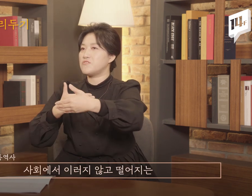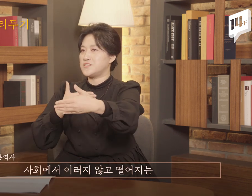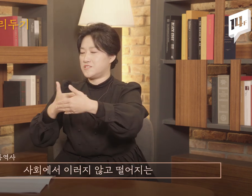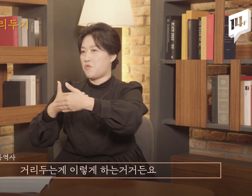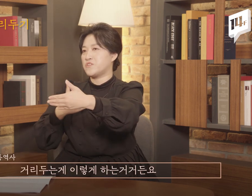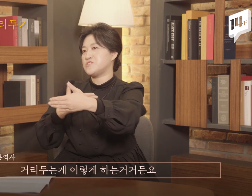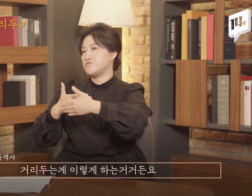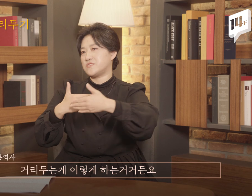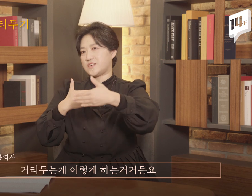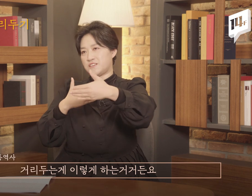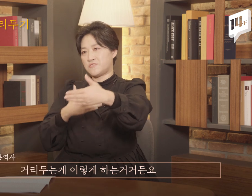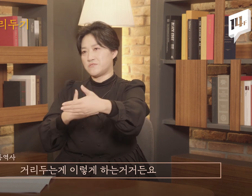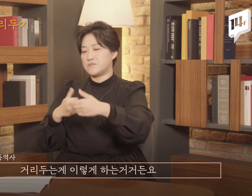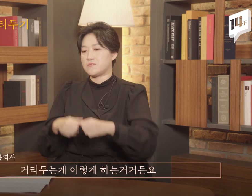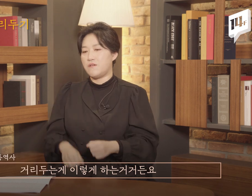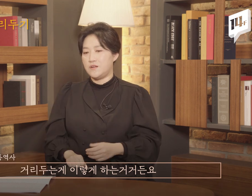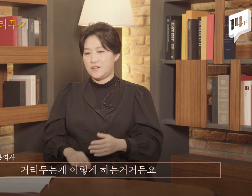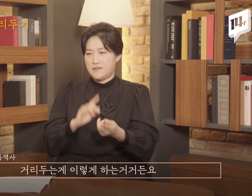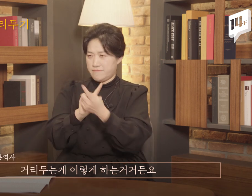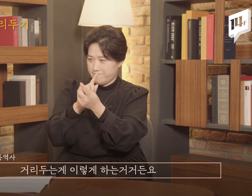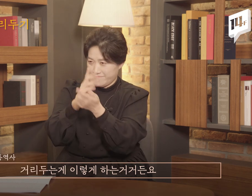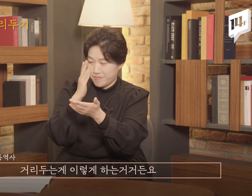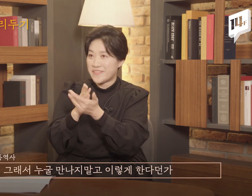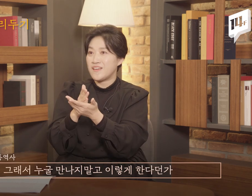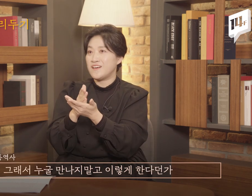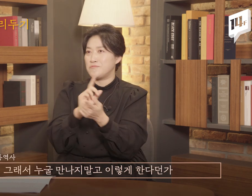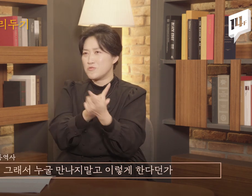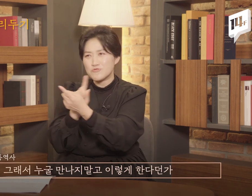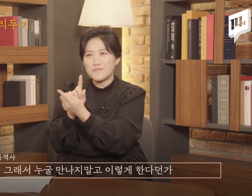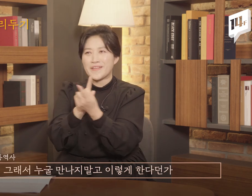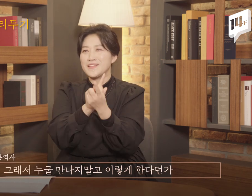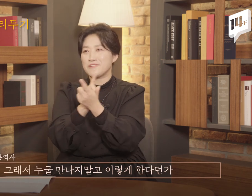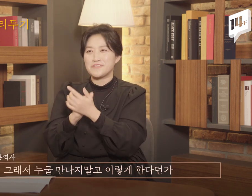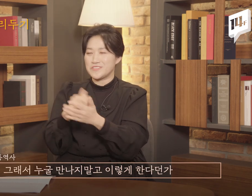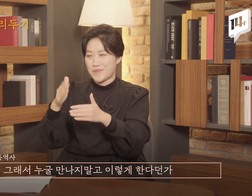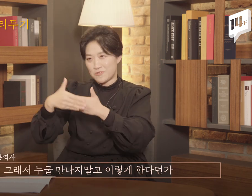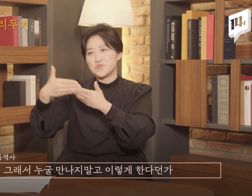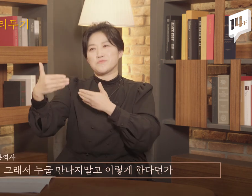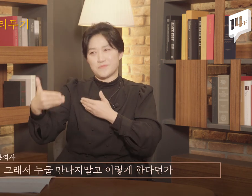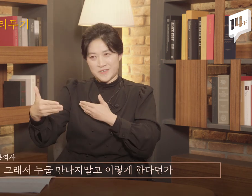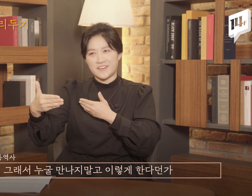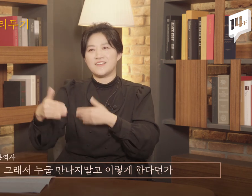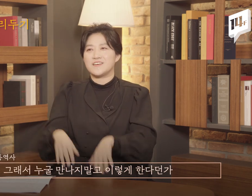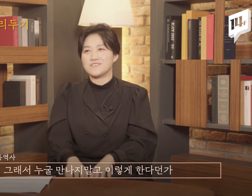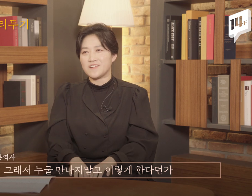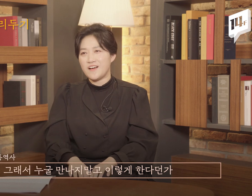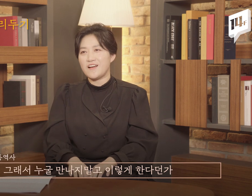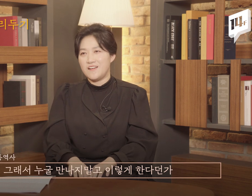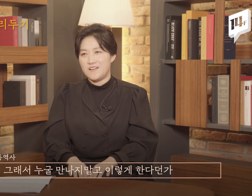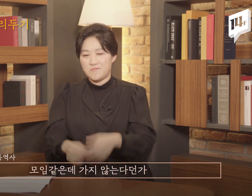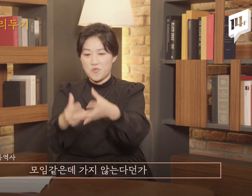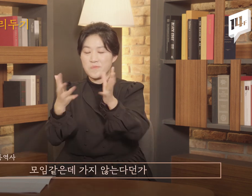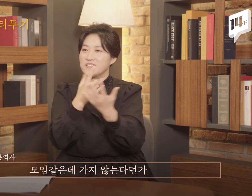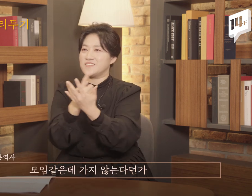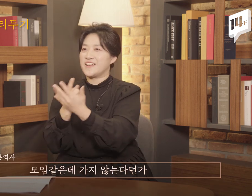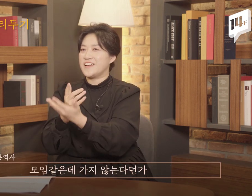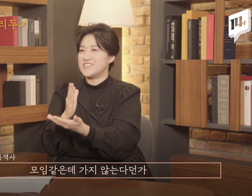떨어지는 거리 두는 거 이렇게 한 거거든요. 두굴 만나고 이러지 말고 좀 이렇게 한다든가 모임 같은 데 가지